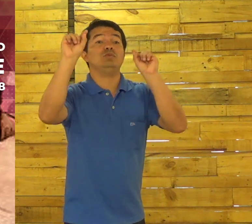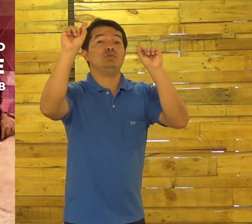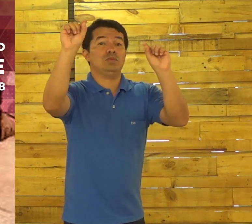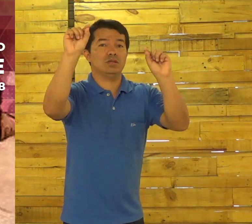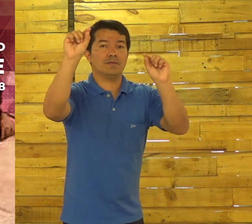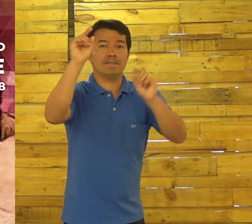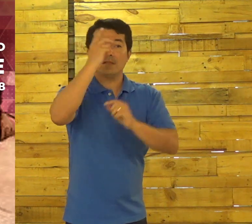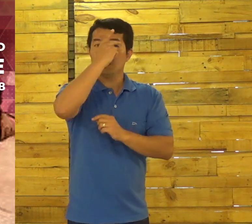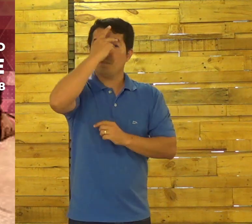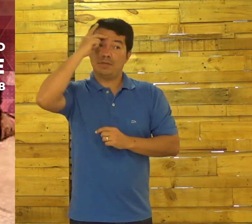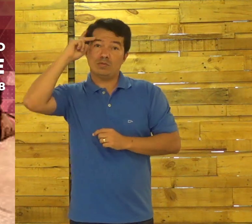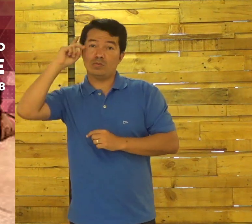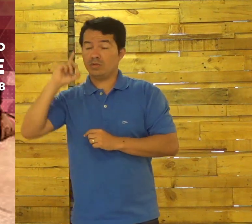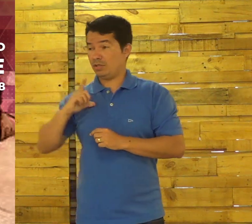Então, quem é o discípulo?